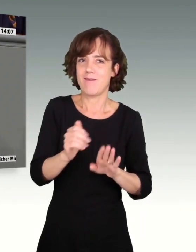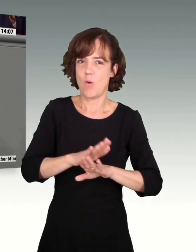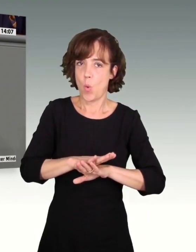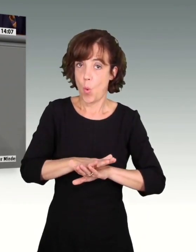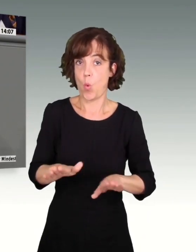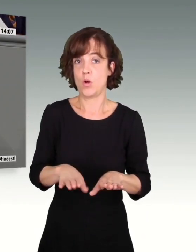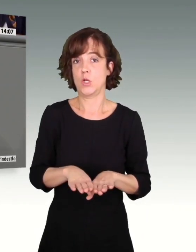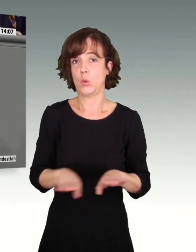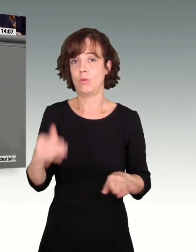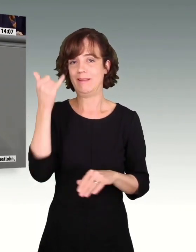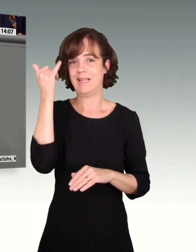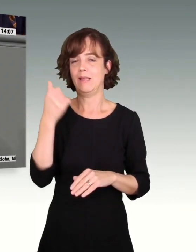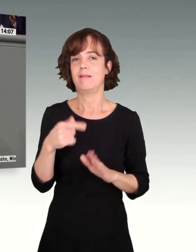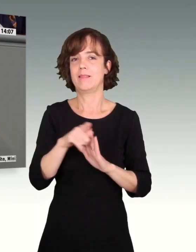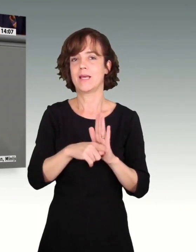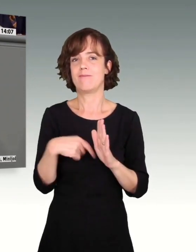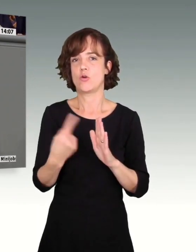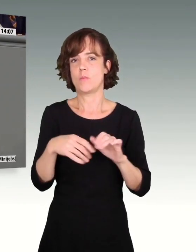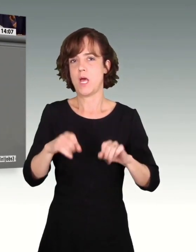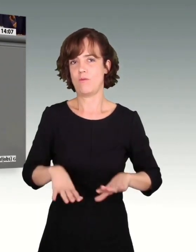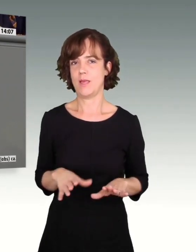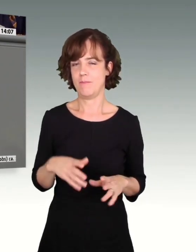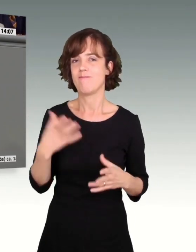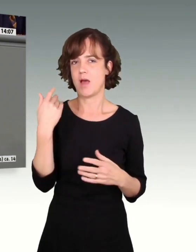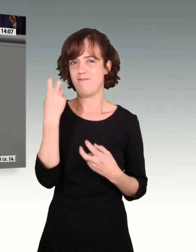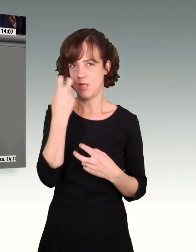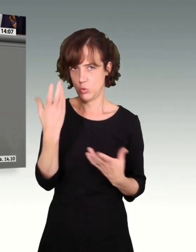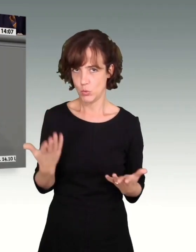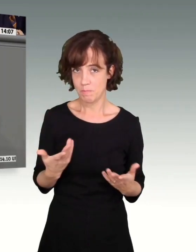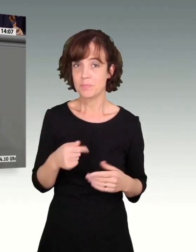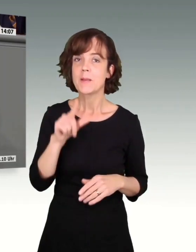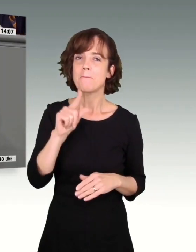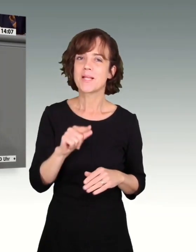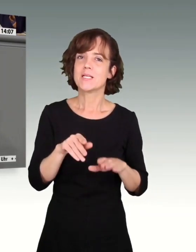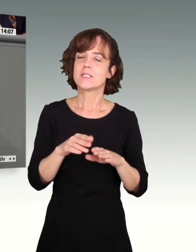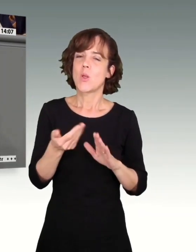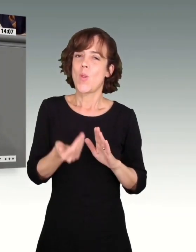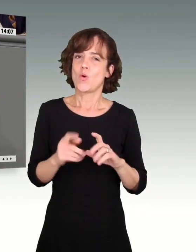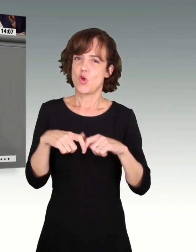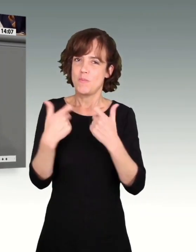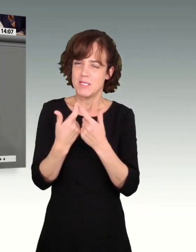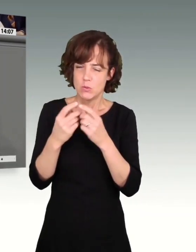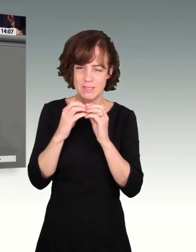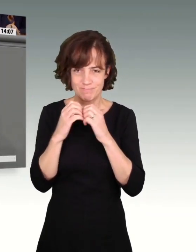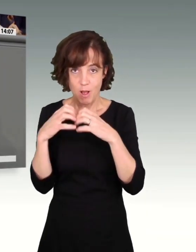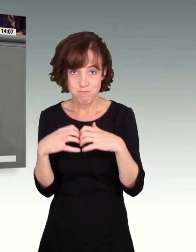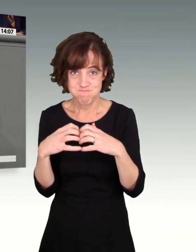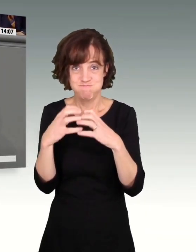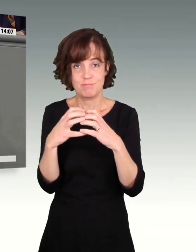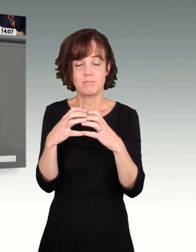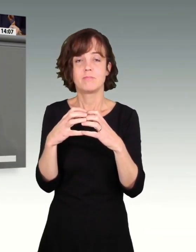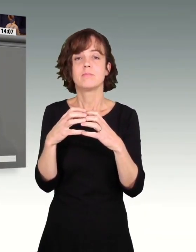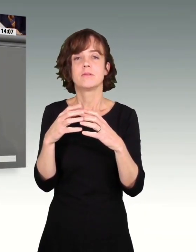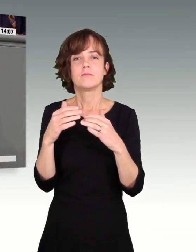Grundidee der Tarifautonomie aufzugeben. Mit der Mindestlohnkommission hat man einen Weg gefunden, wie die